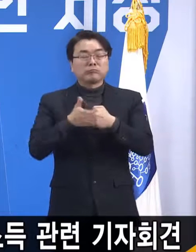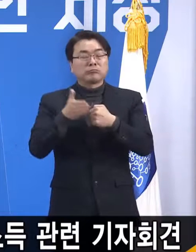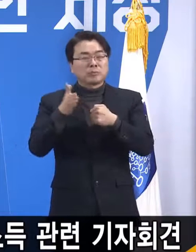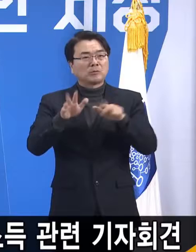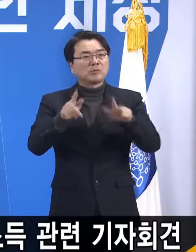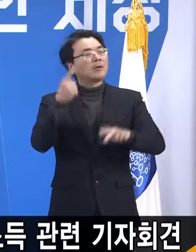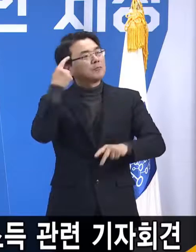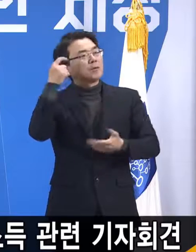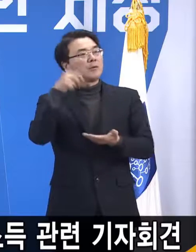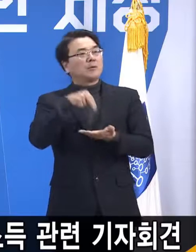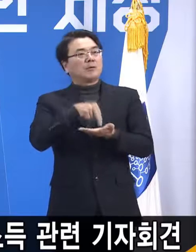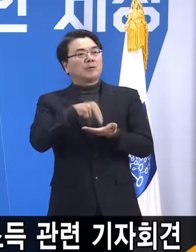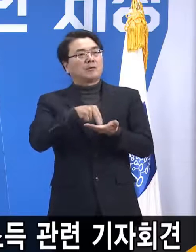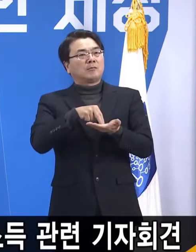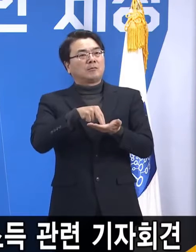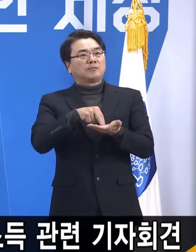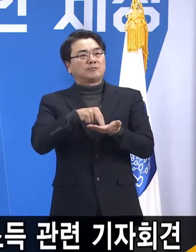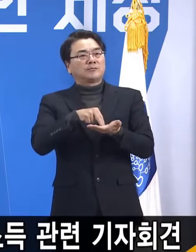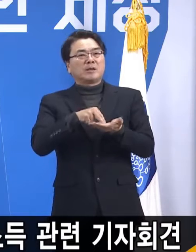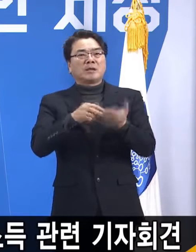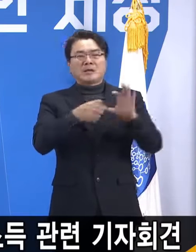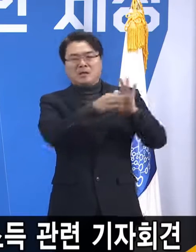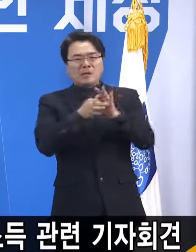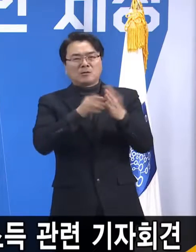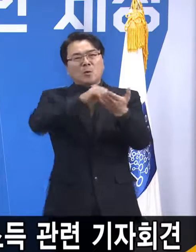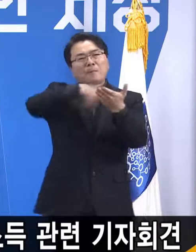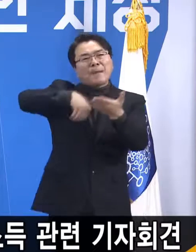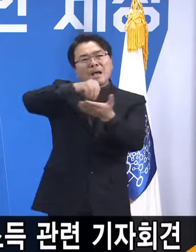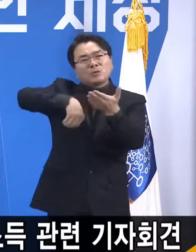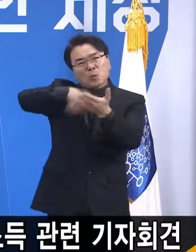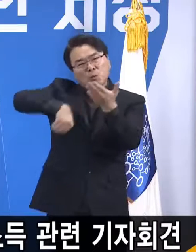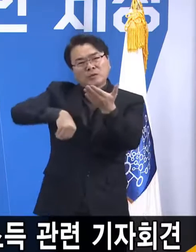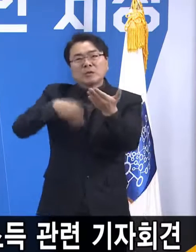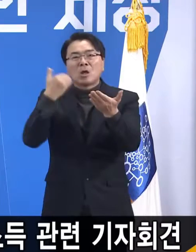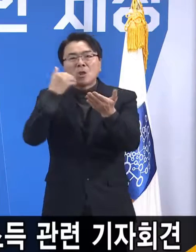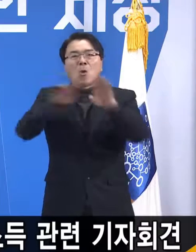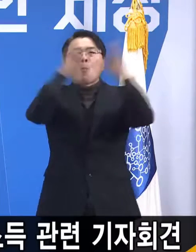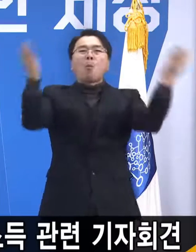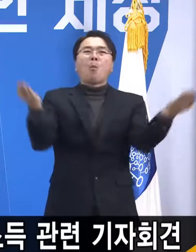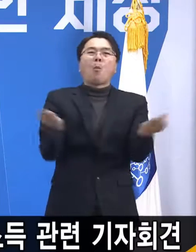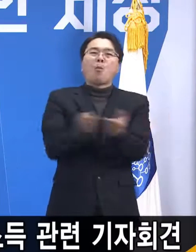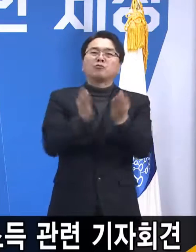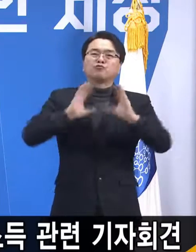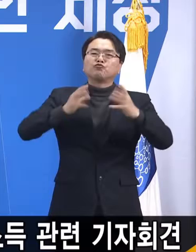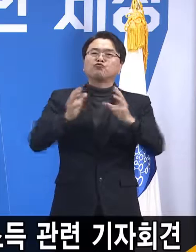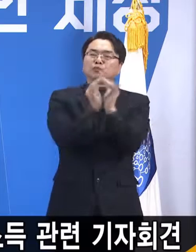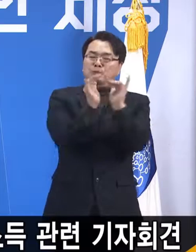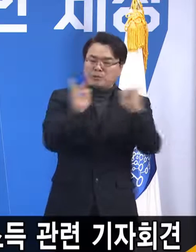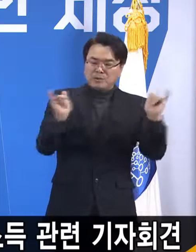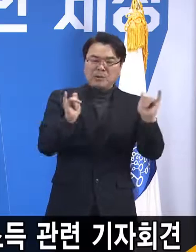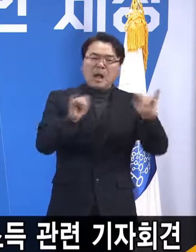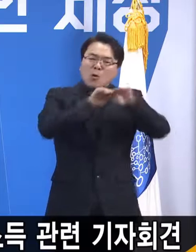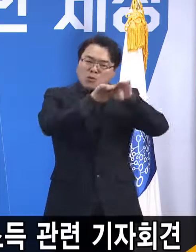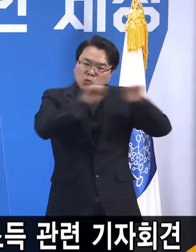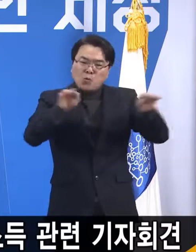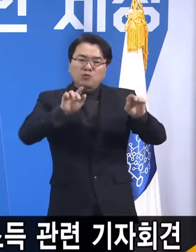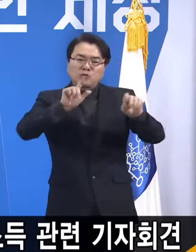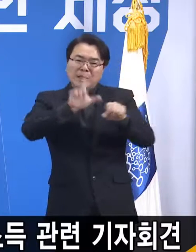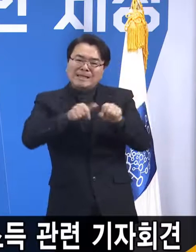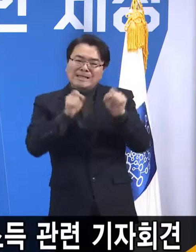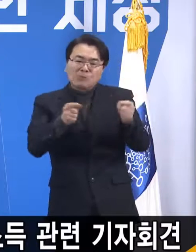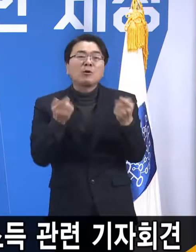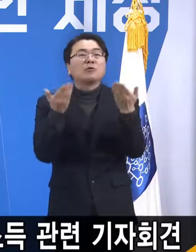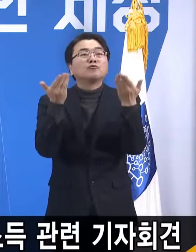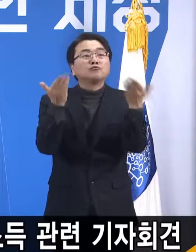저는 계속 배제되고 있는 우리 모든 국민들에게도 동등한 기회를 주고 그것이 사실은